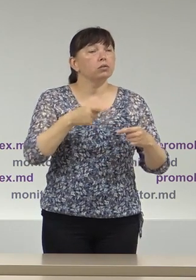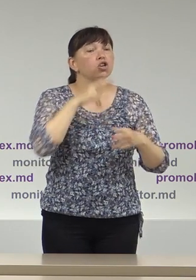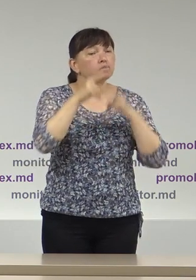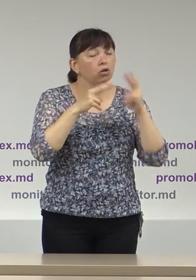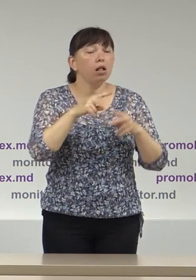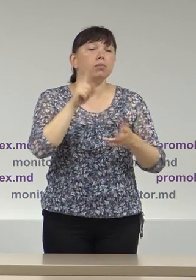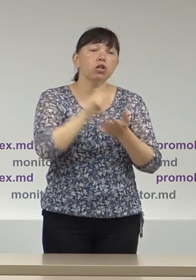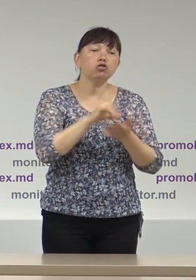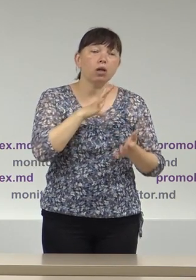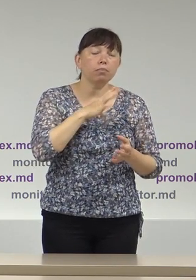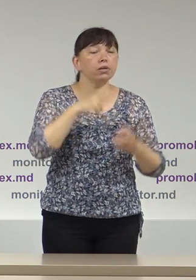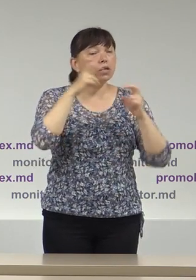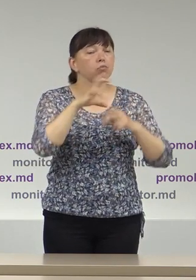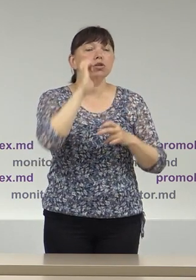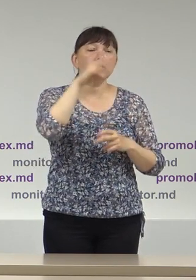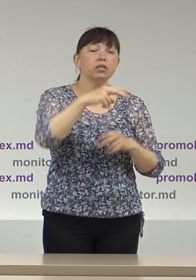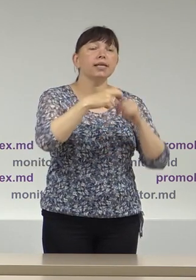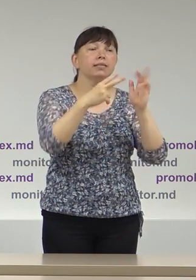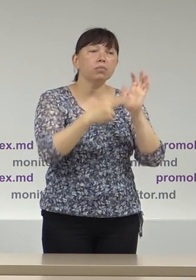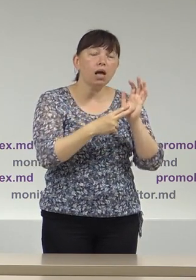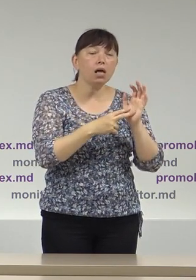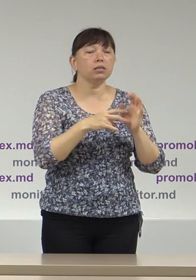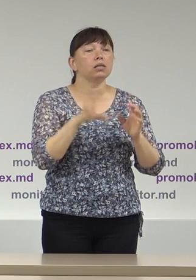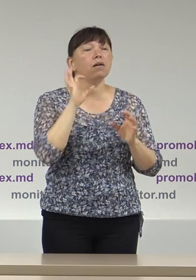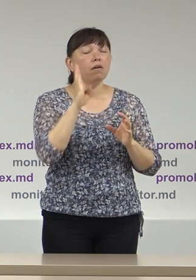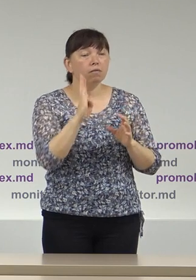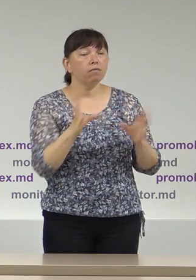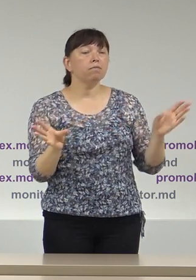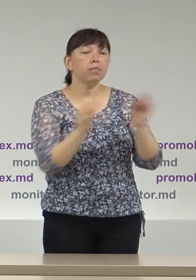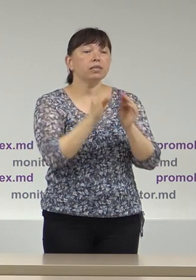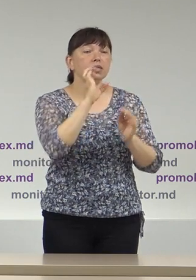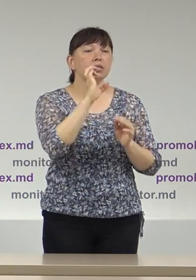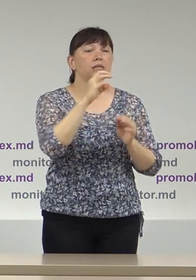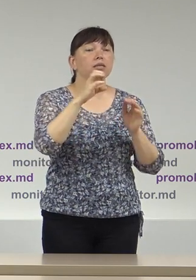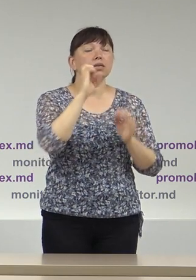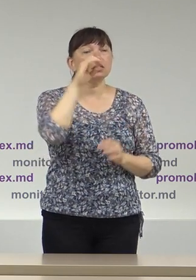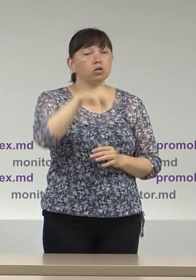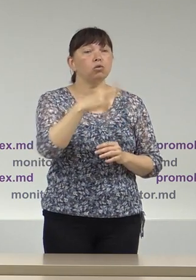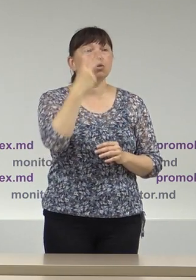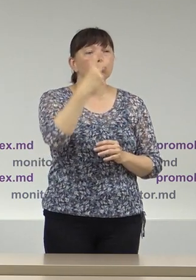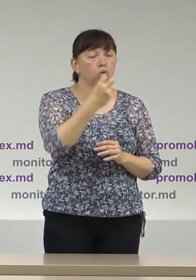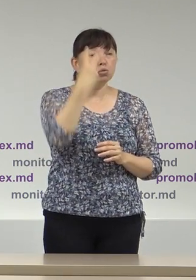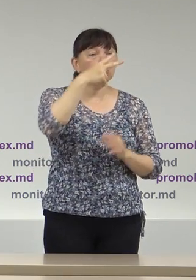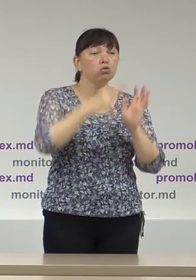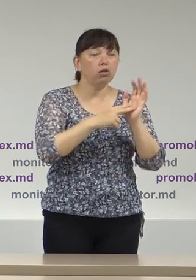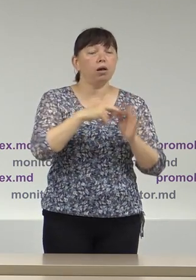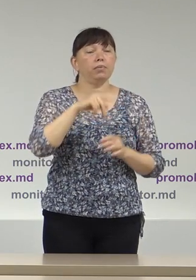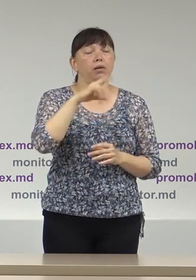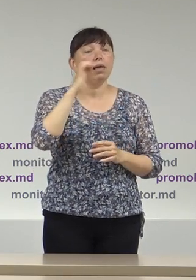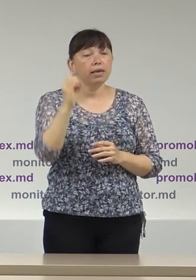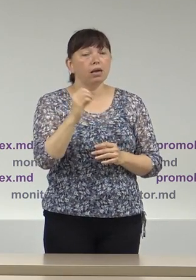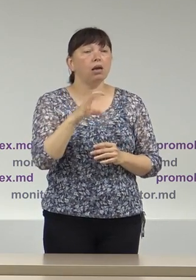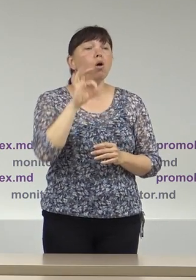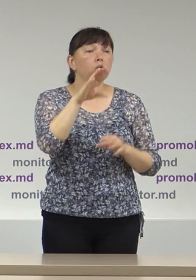a fi privită prin prisma articolului 17 în coroborare cu articolul 207 alineatul 2 litra E din